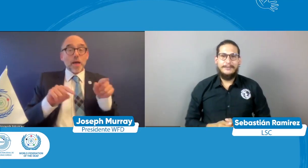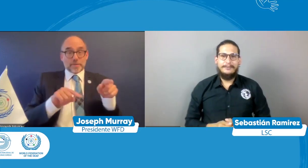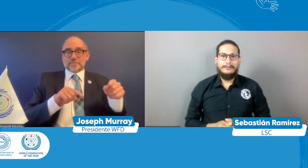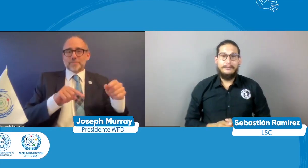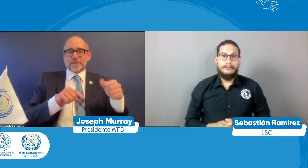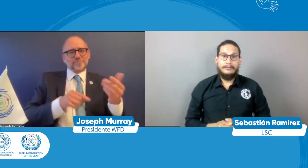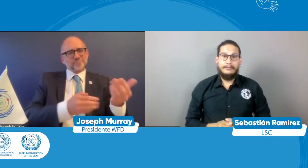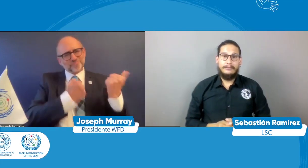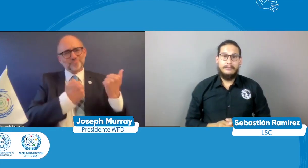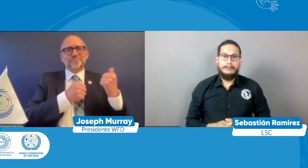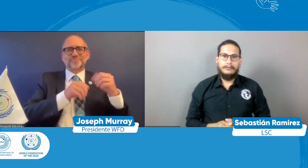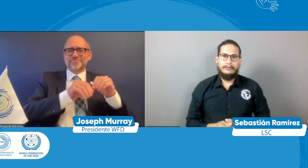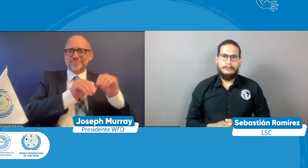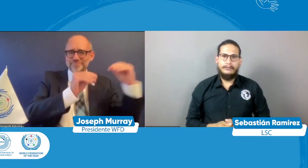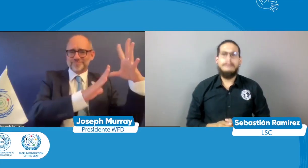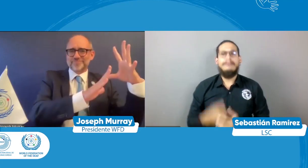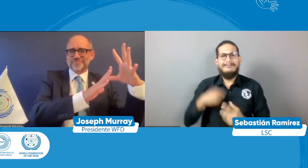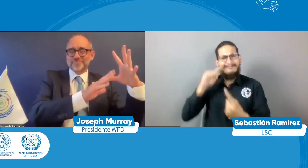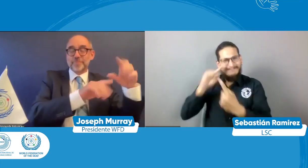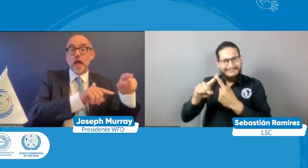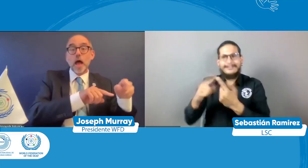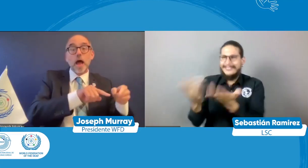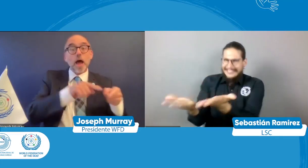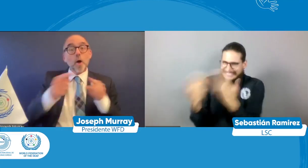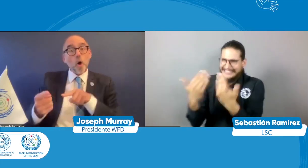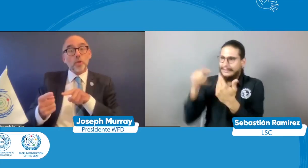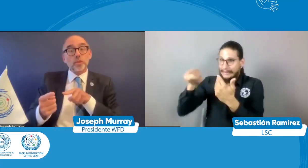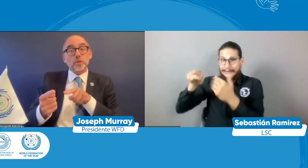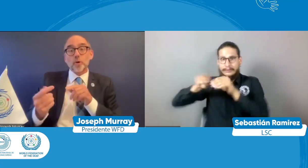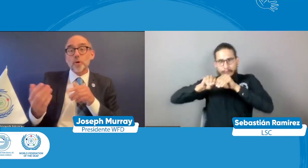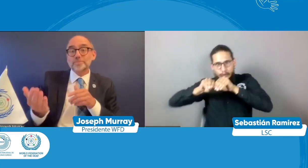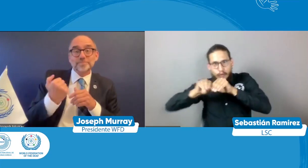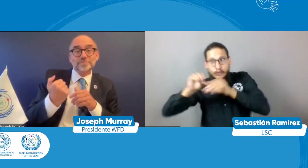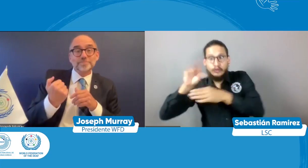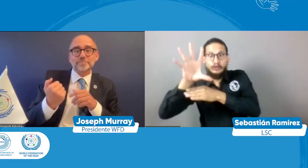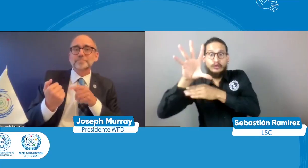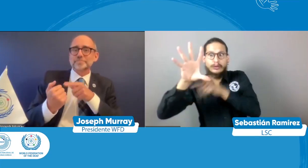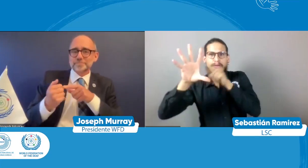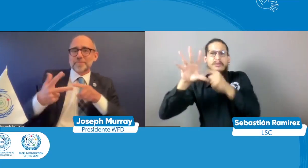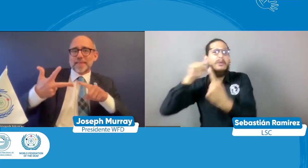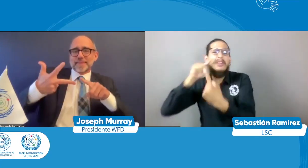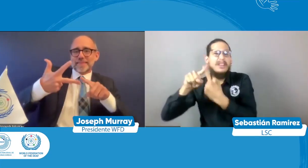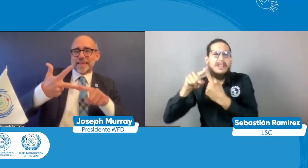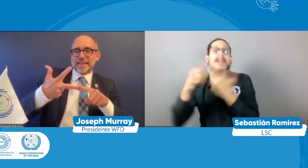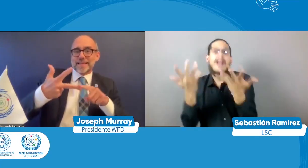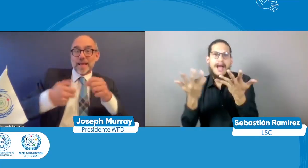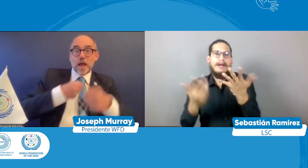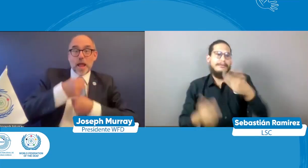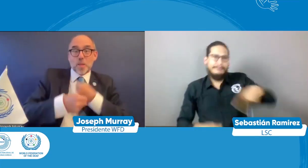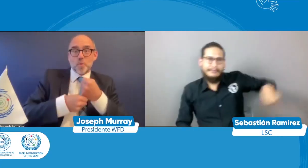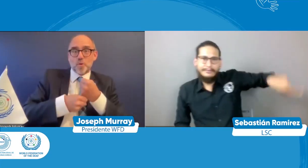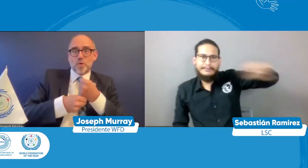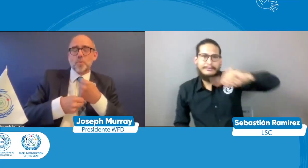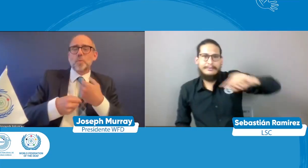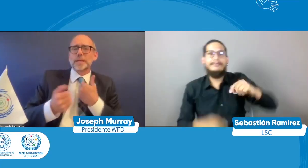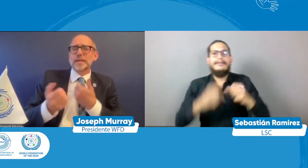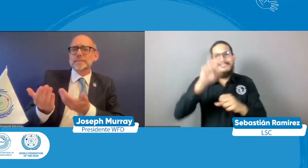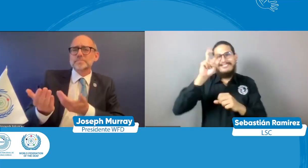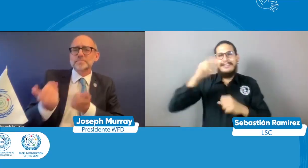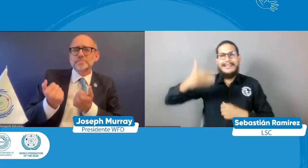qué queremos allí entonces para que esto se logre esa iluminación necesitamos pues llamar a los líderes y también